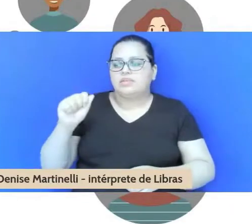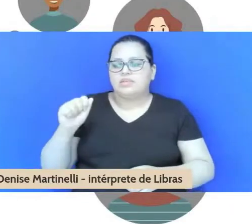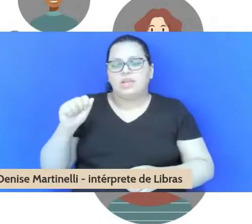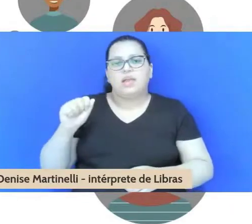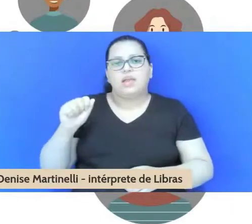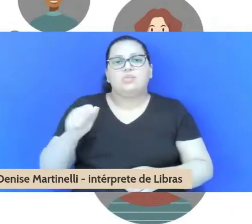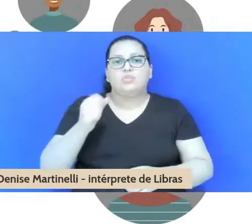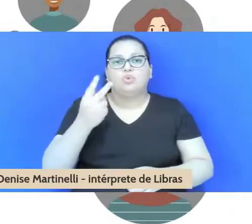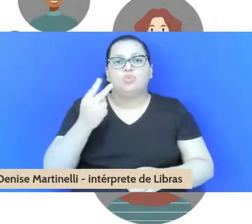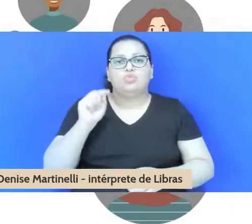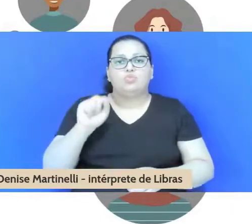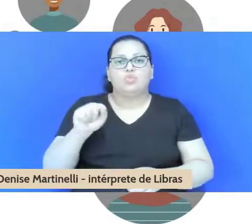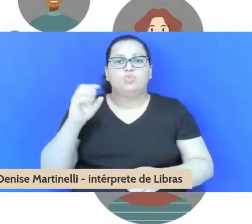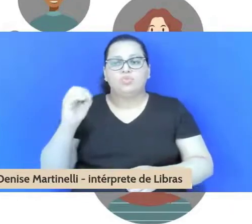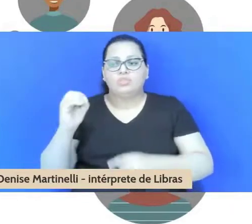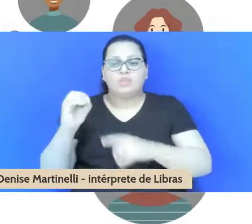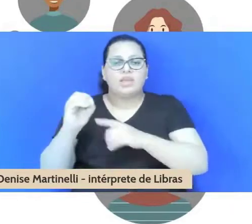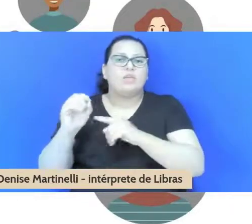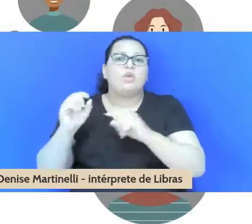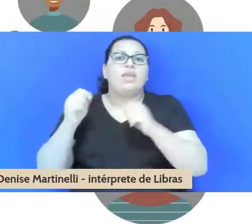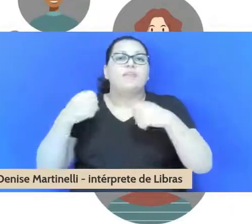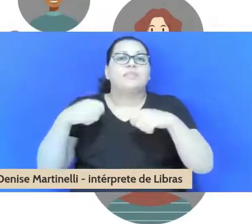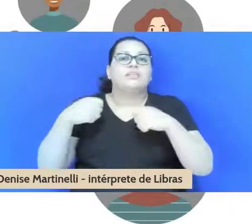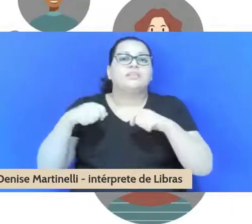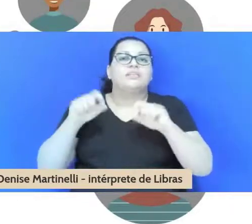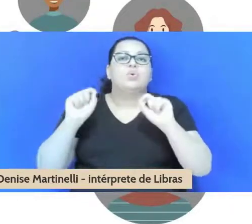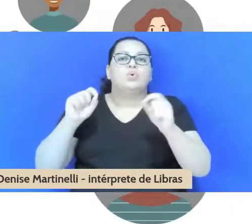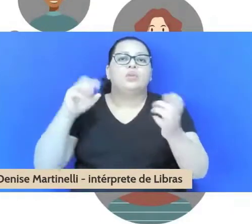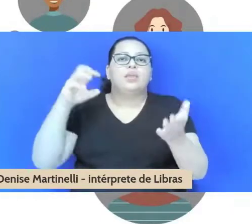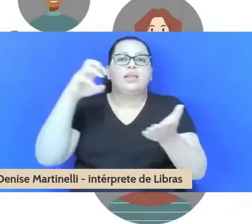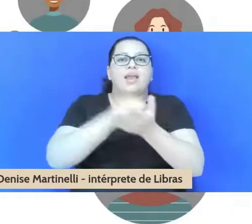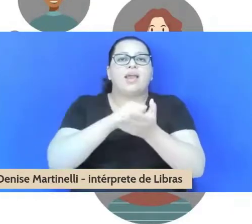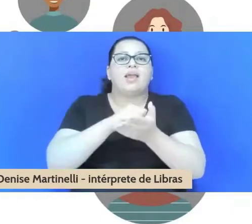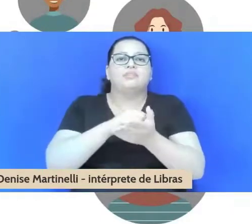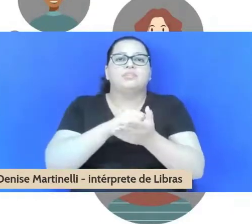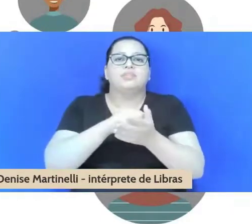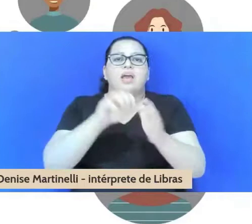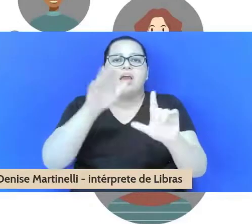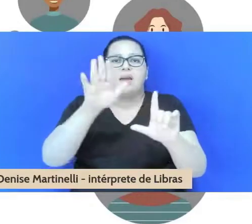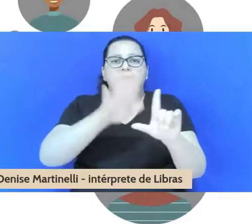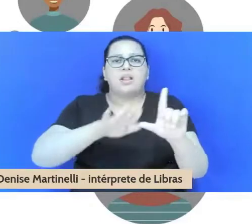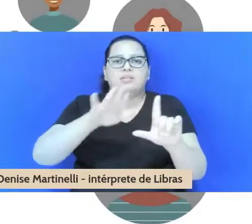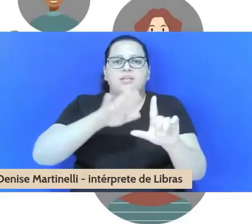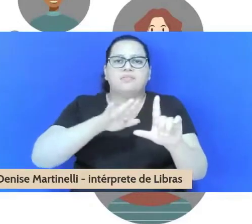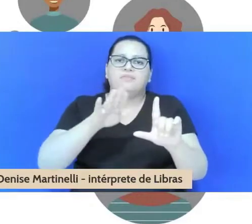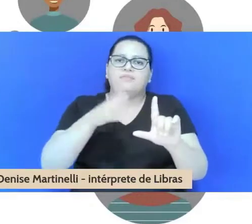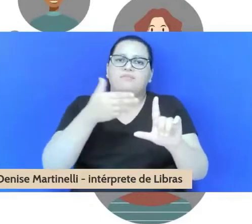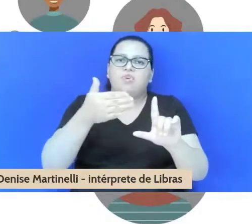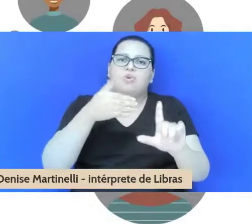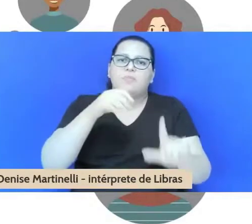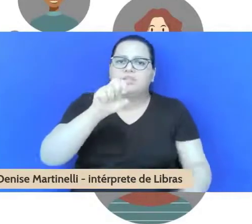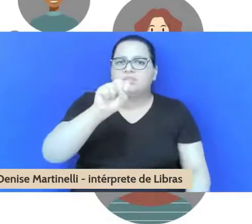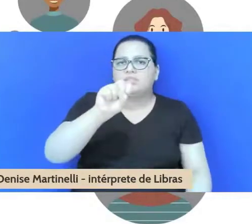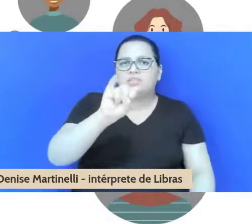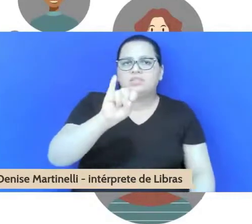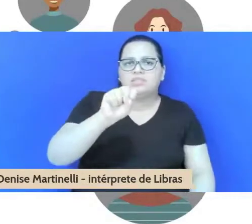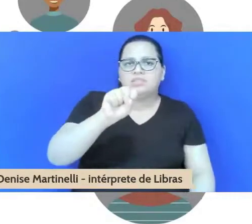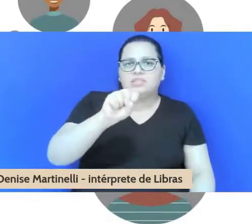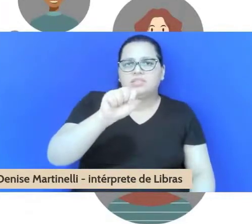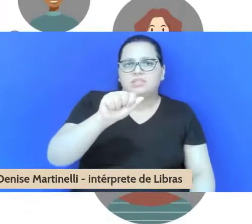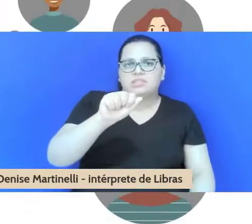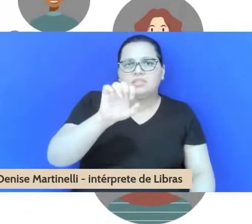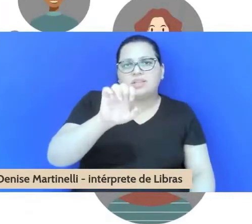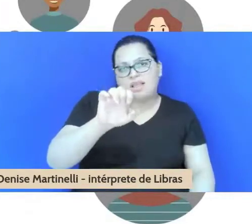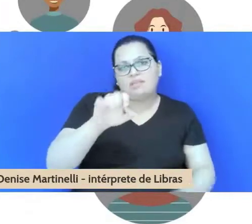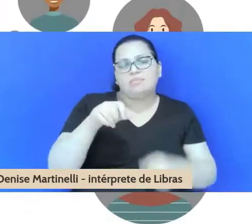cadastrado na plataforma CISAI, que fez toda a tramitação na instituição, inclusive com